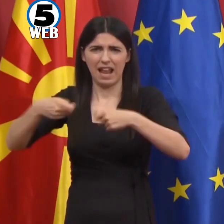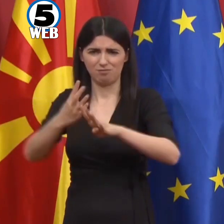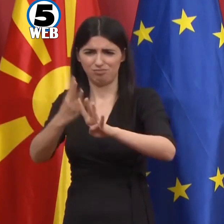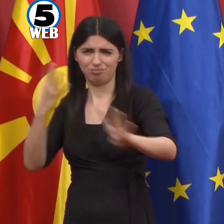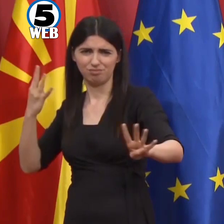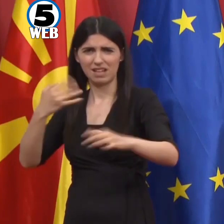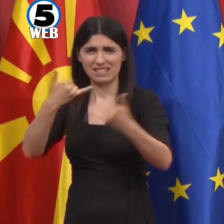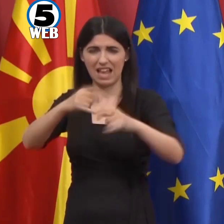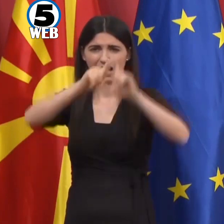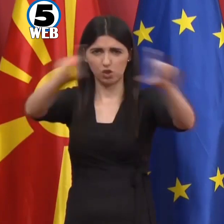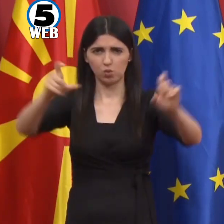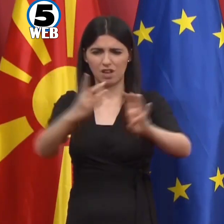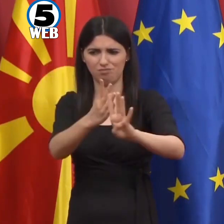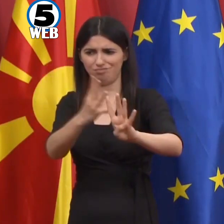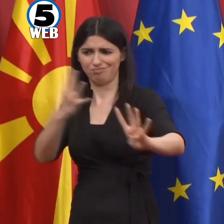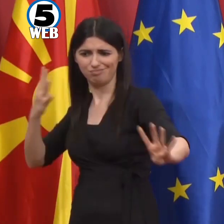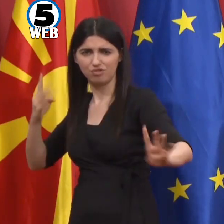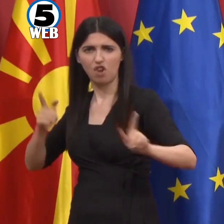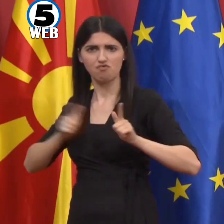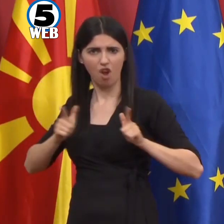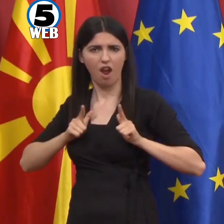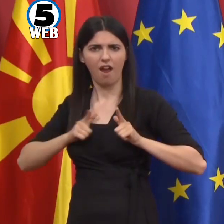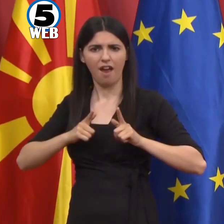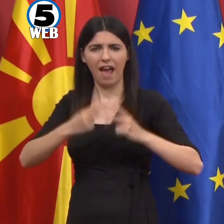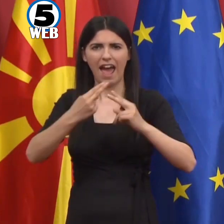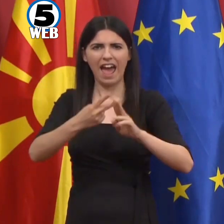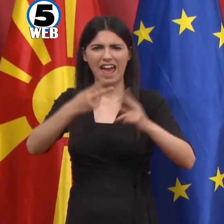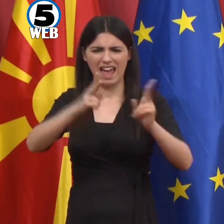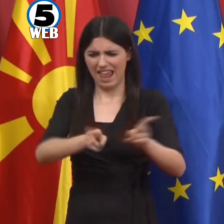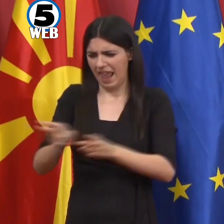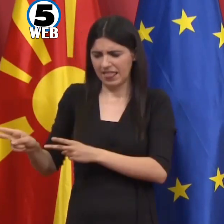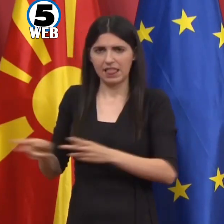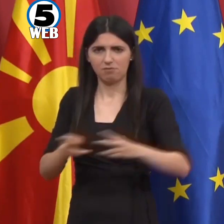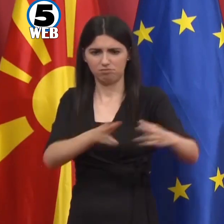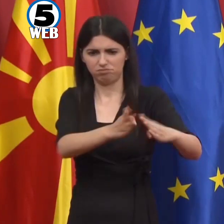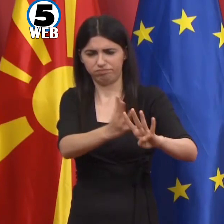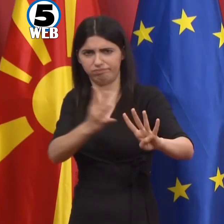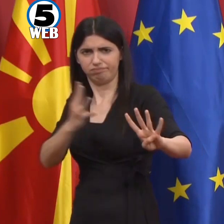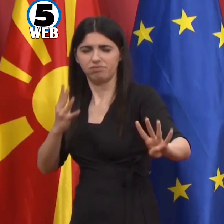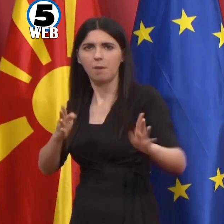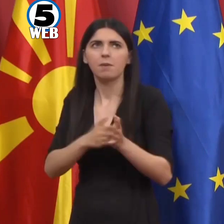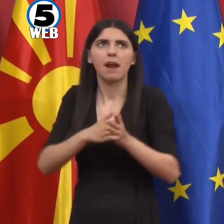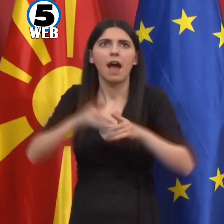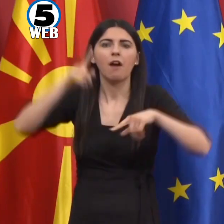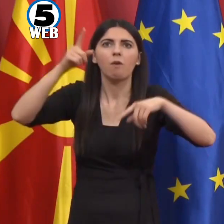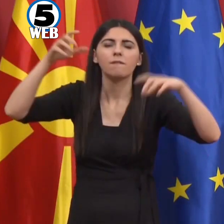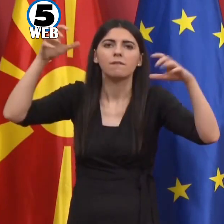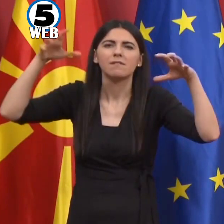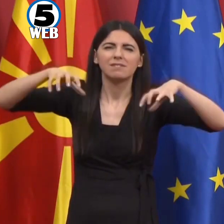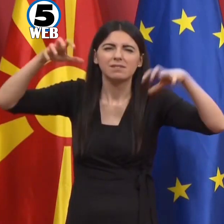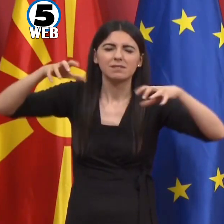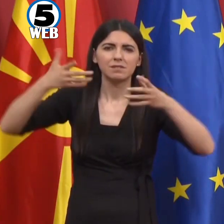институција, како што сега чекаат ред надвор, тогаш ако времето лошо ќе мора да се натре, е се